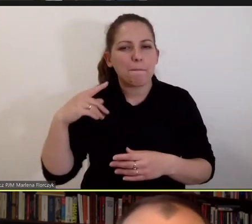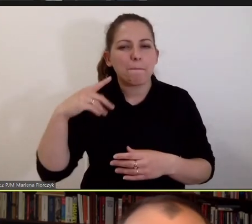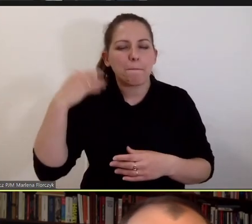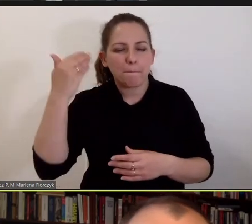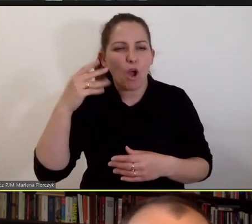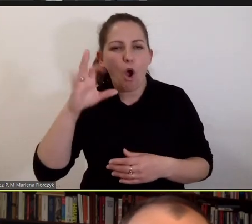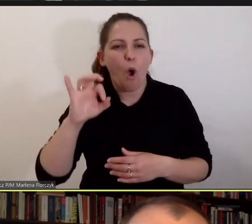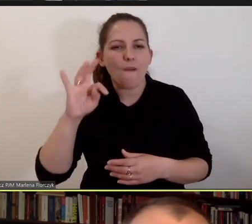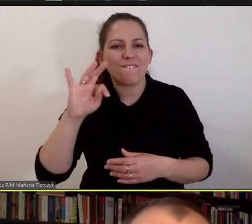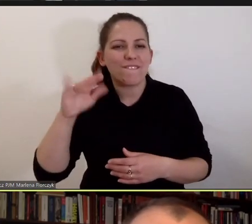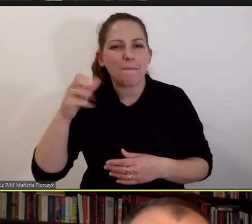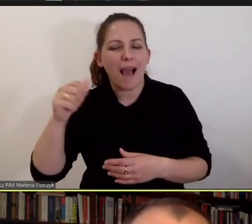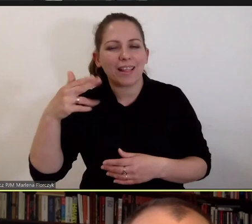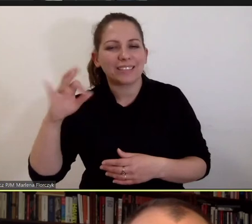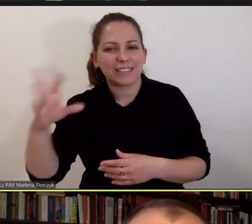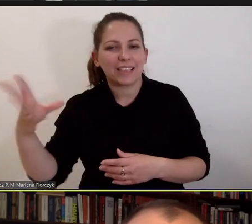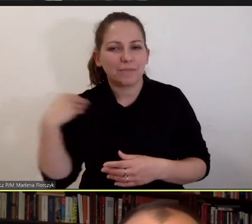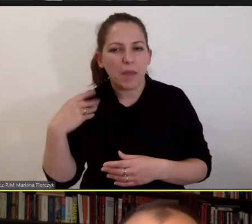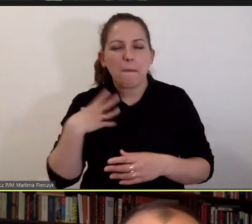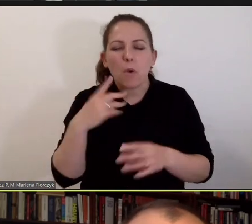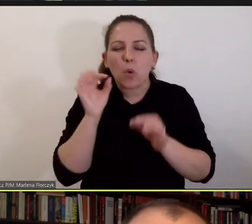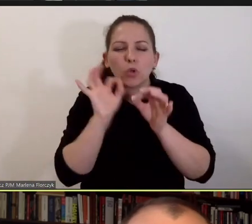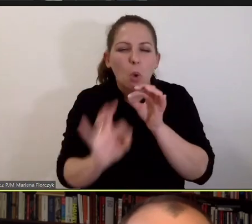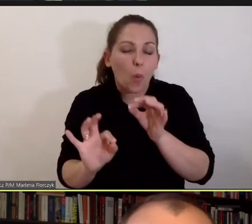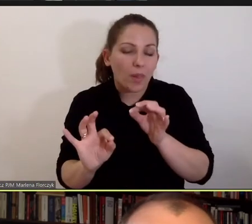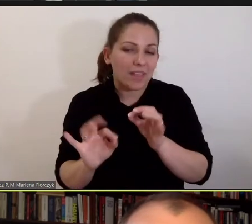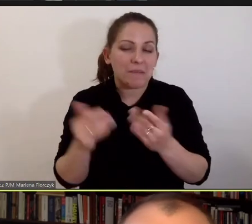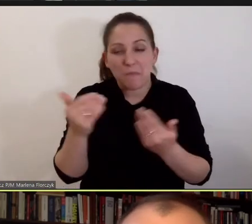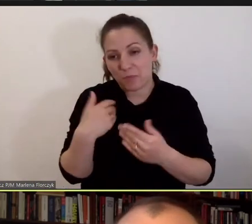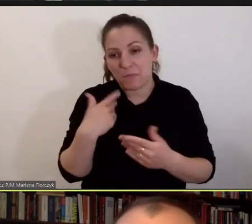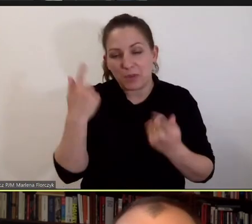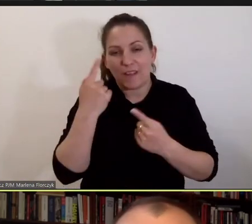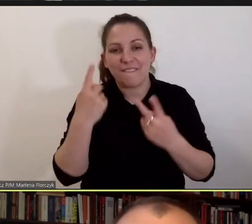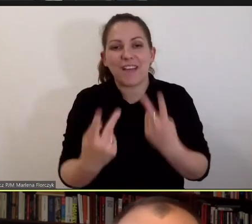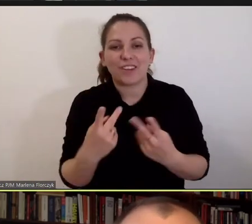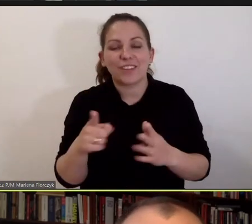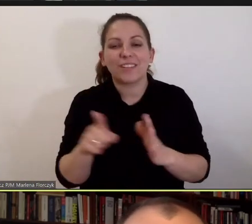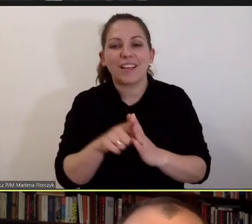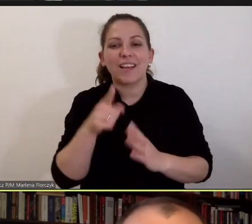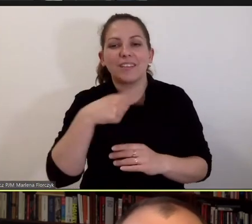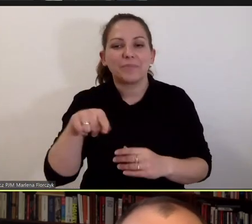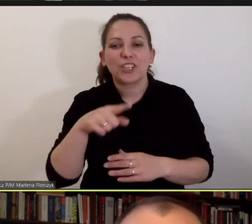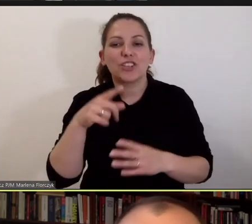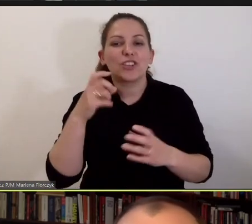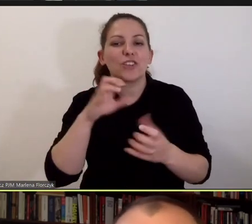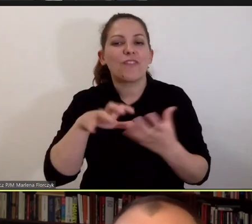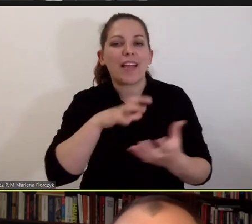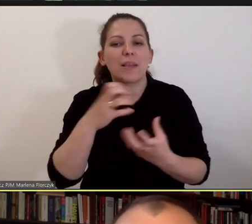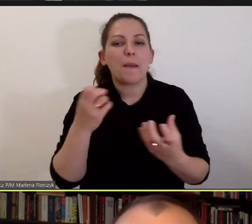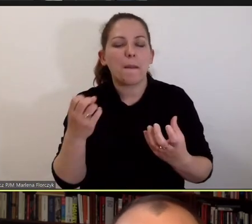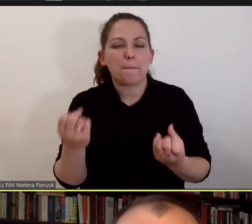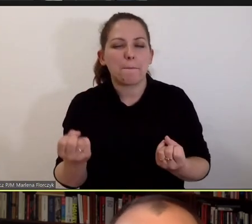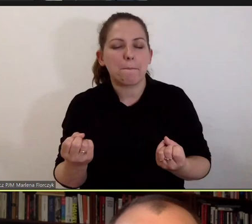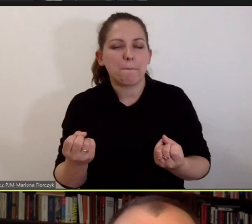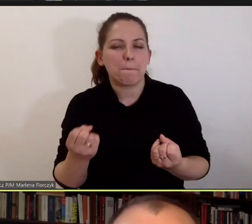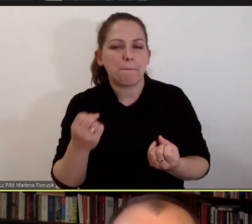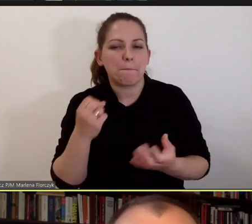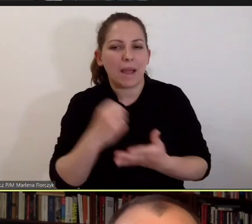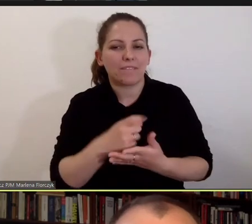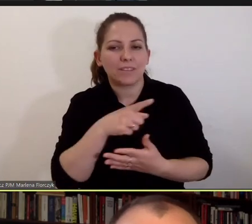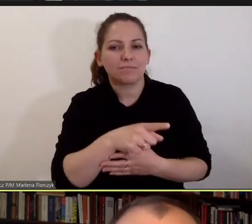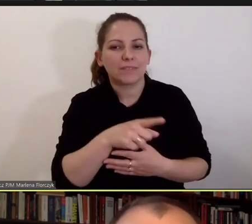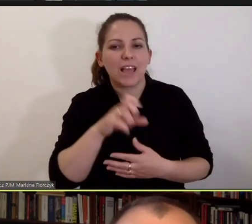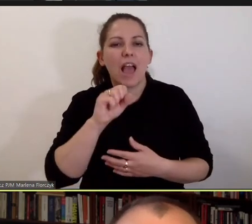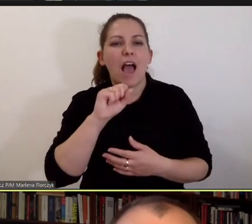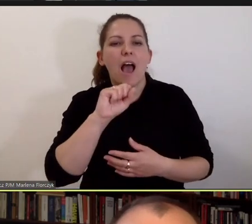Chochmańskim, a mianowicie taki malutki szczegółik, ale myślę, że istotny dla świata prawniczego, a mianowicie Pan Profesor Chochmański zna Amal